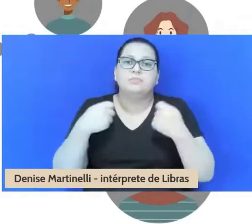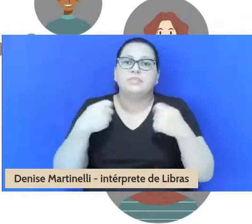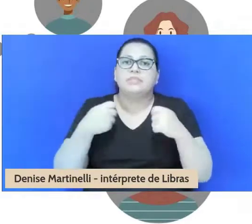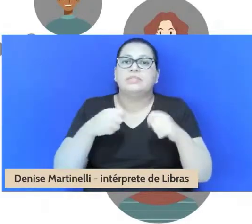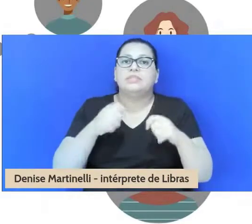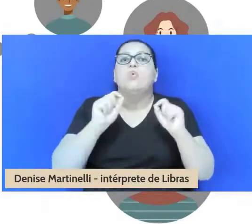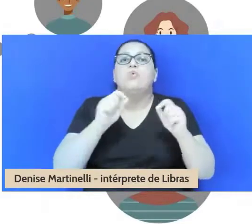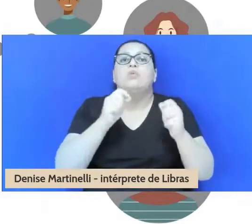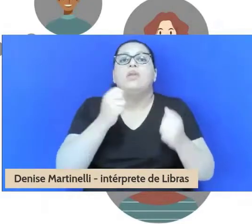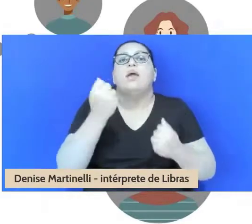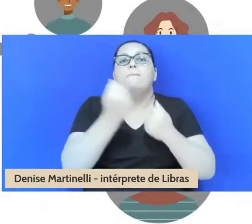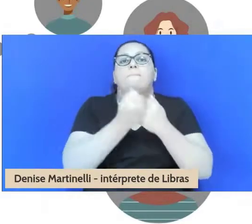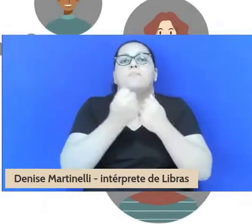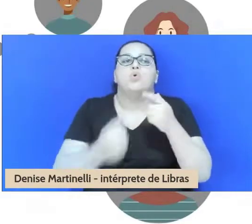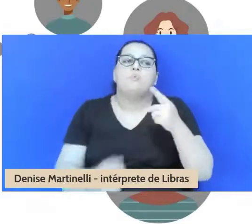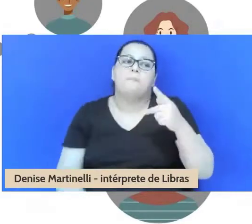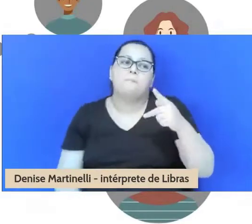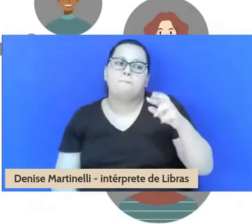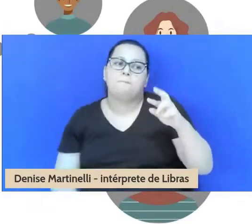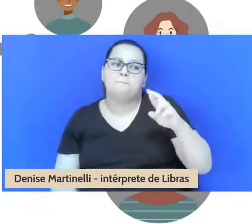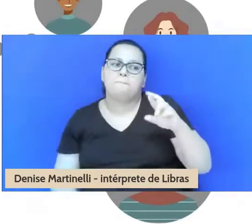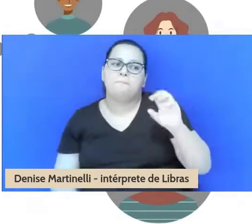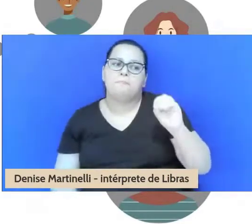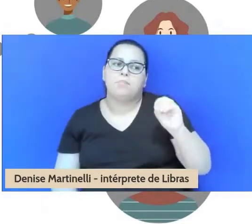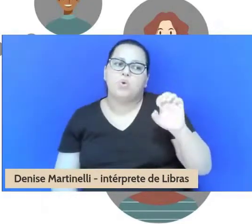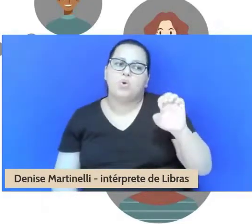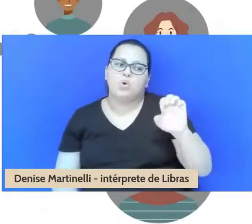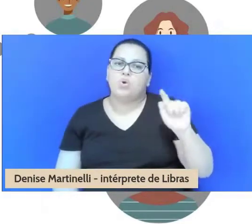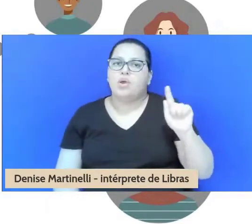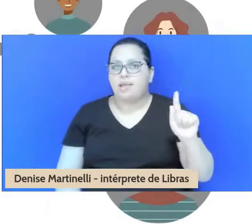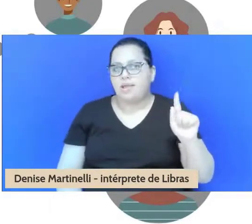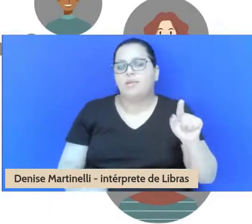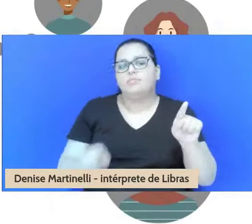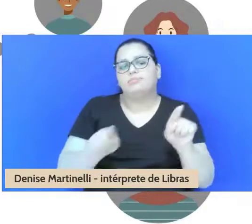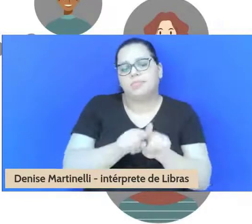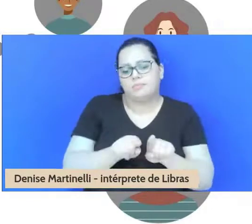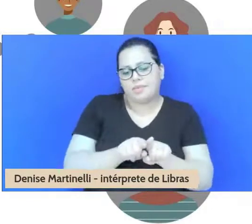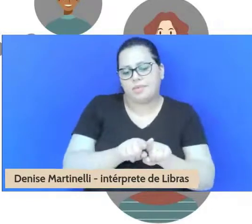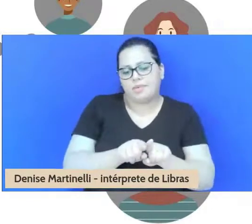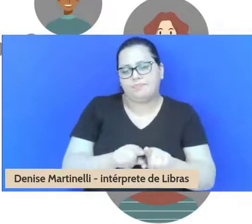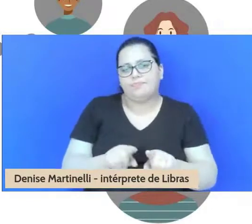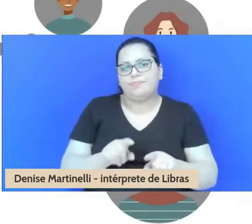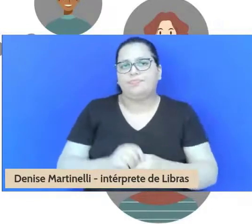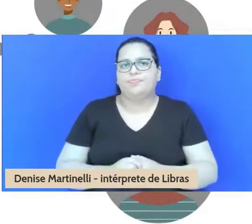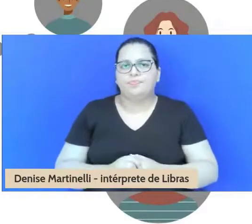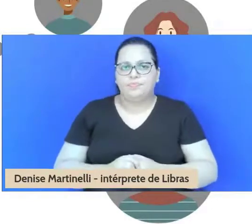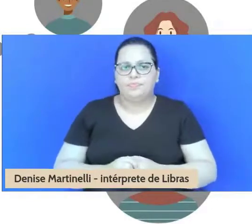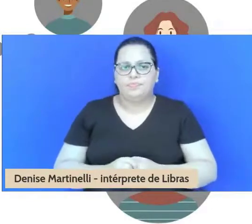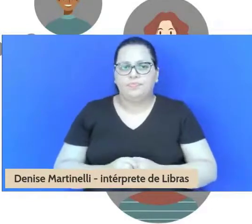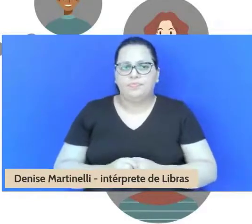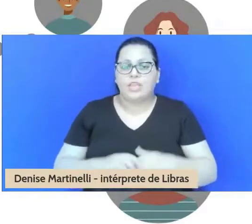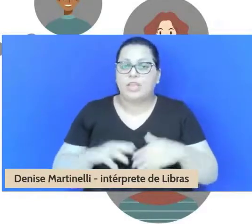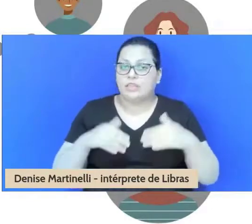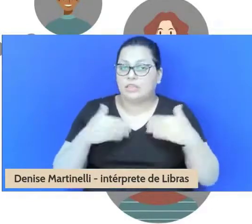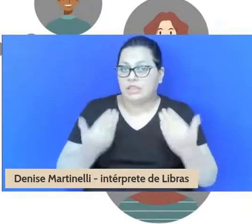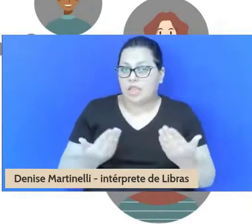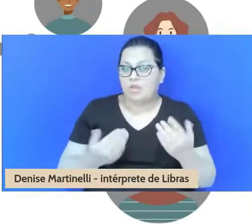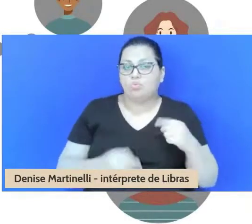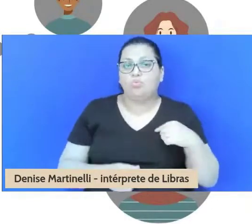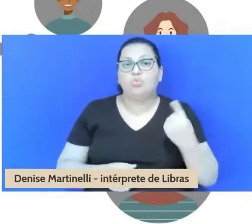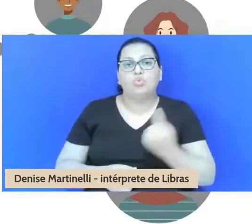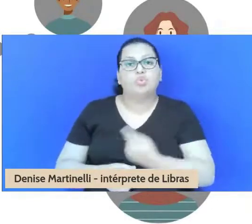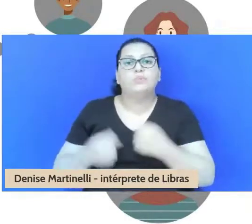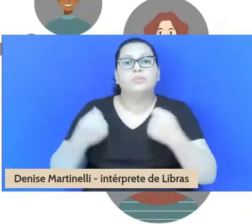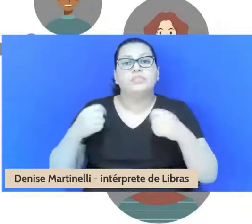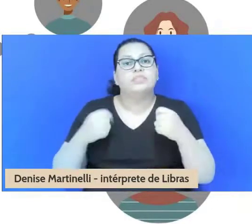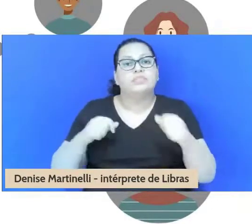Nesse sentido, acreditamos que nós precisamos inovar, porque senão